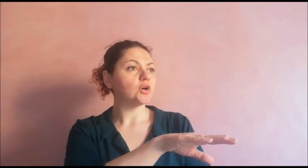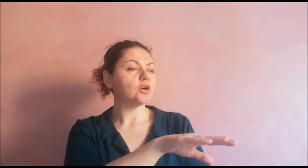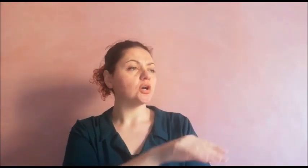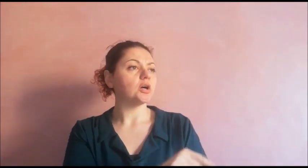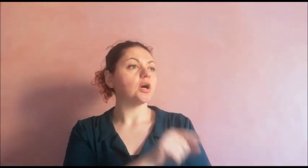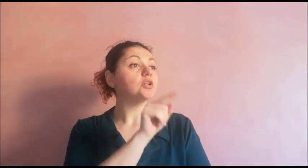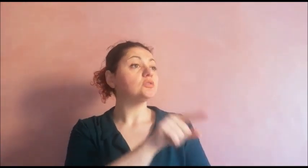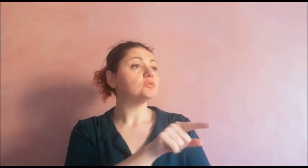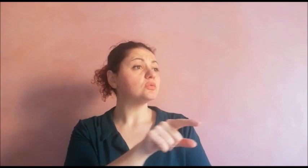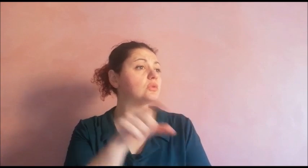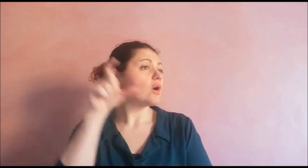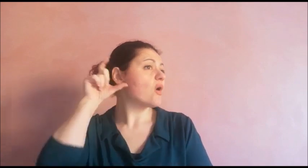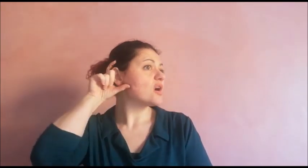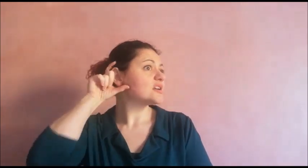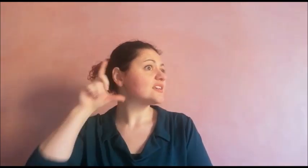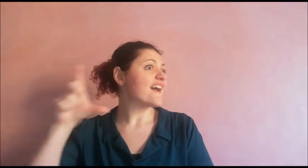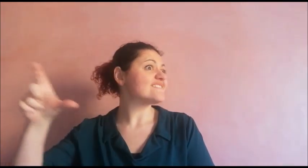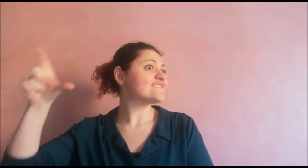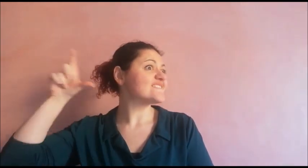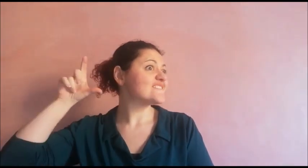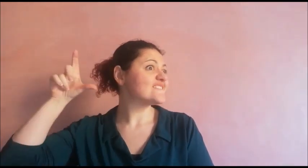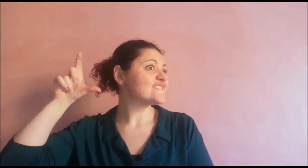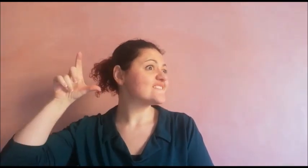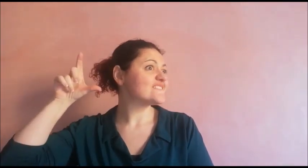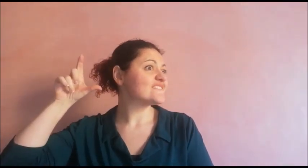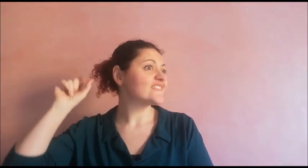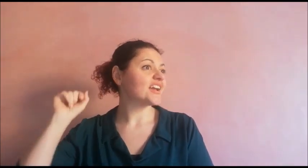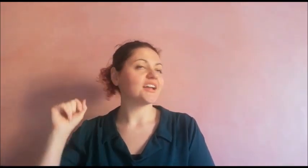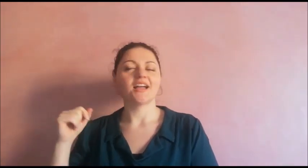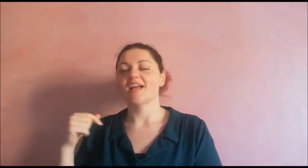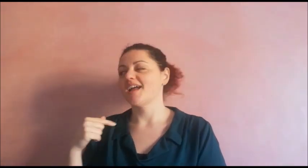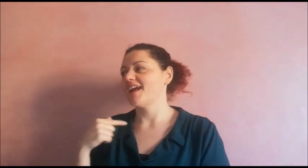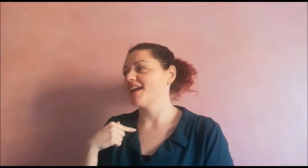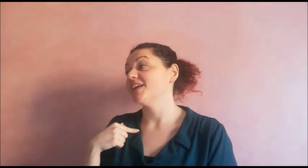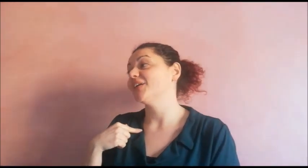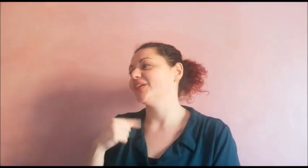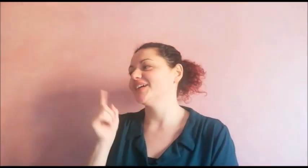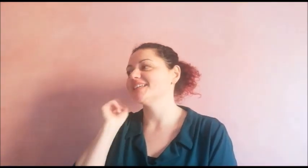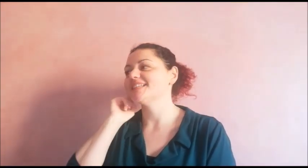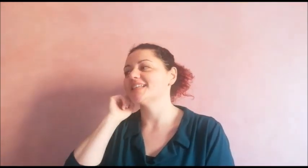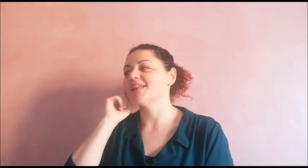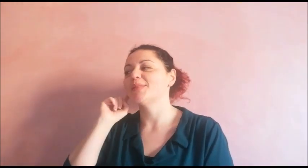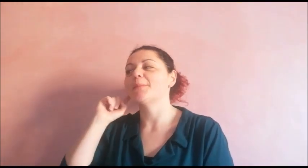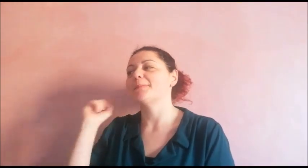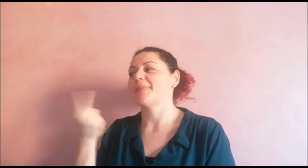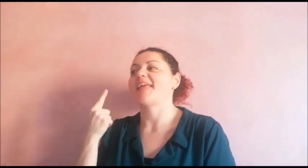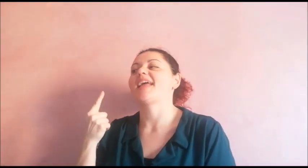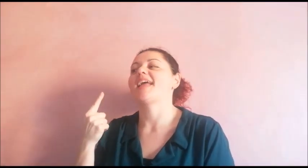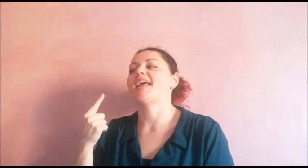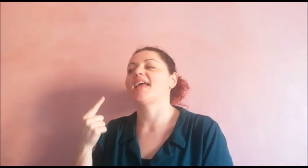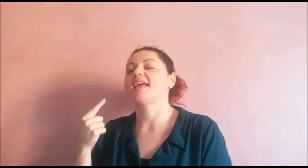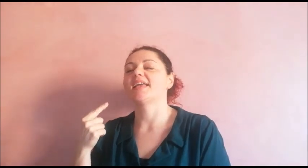Nonna, che orecchie grandi che hai! È per sentirti meglio.